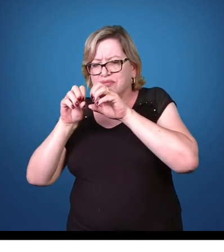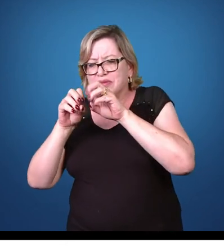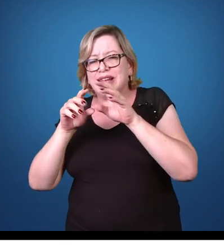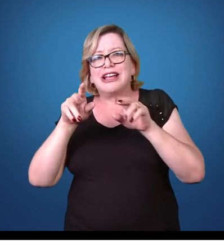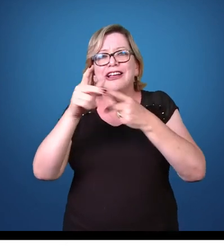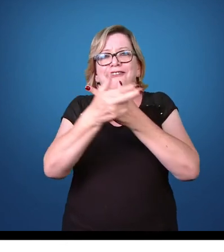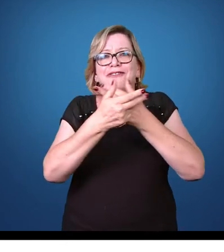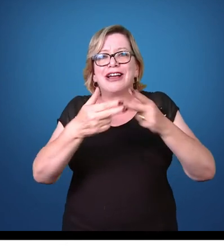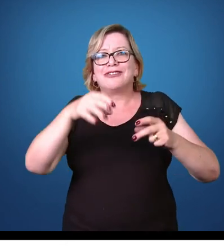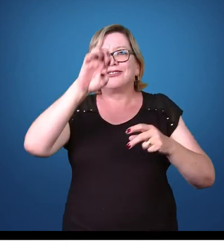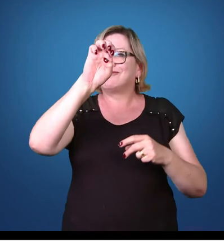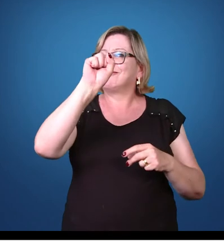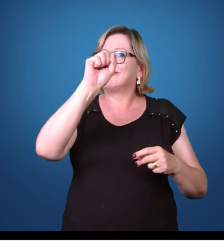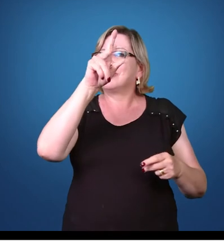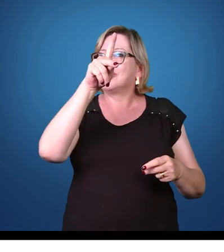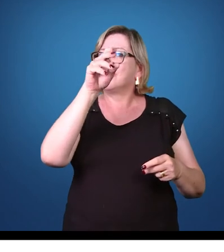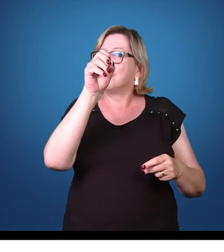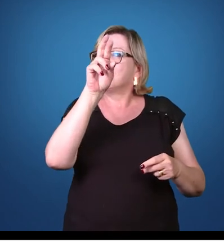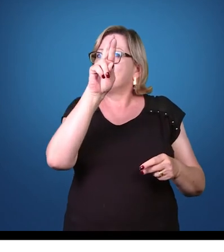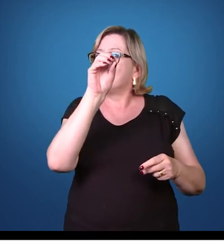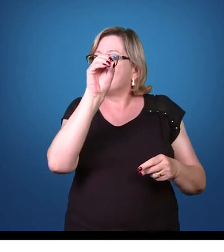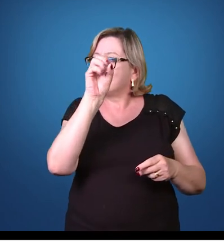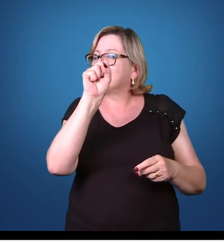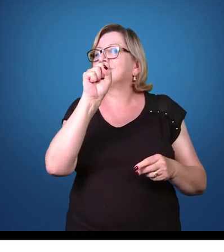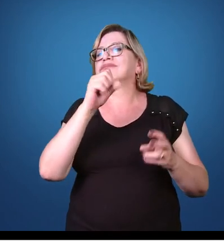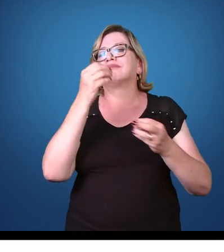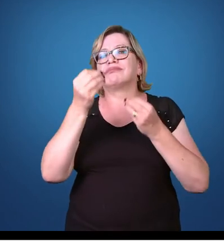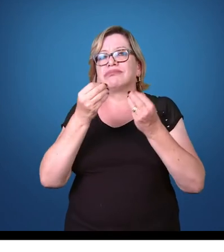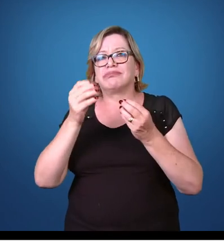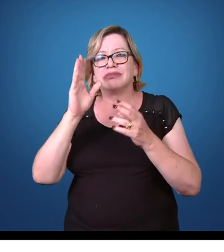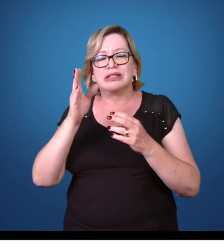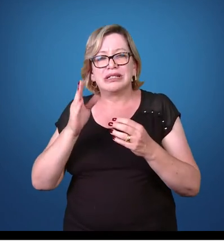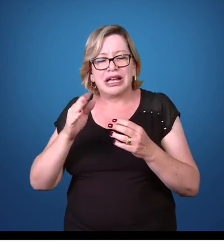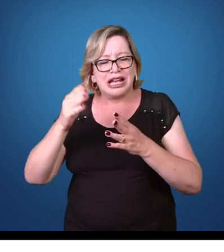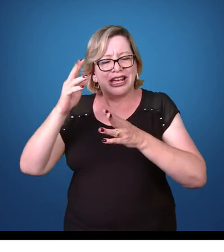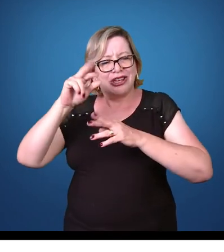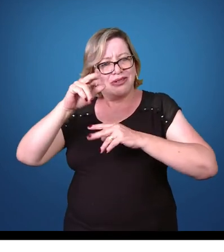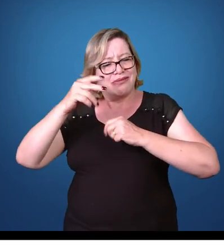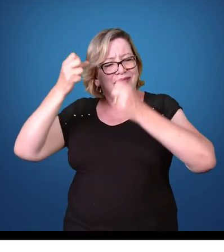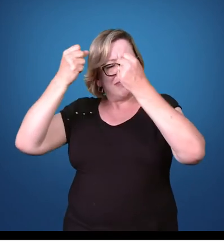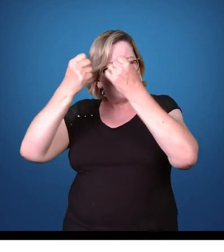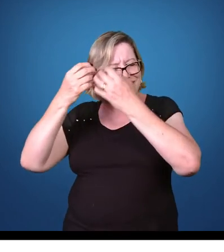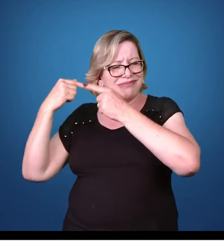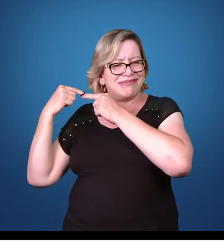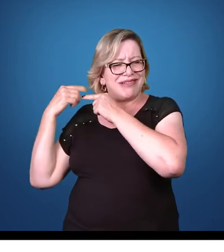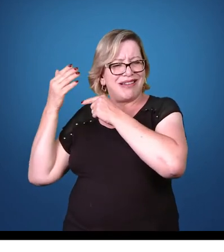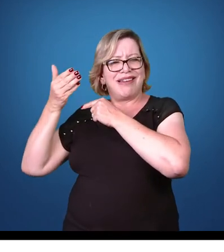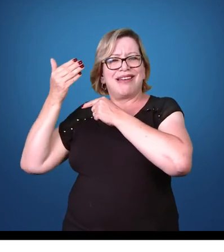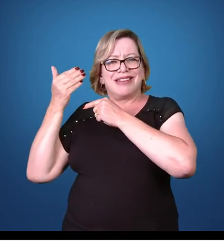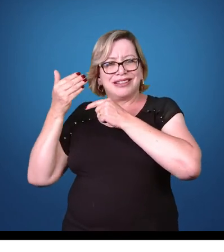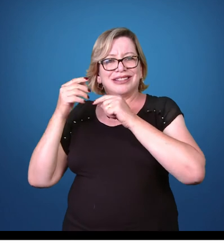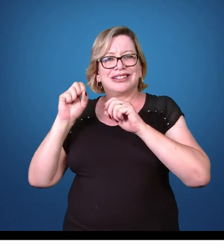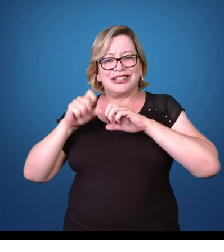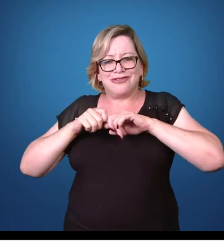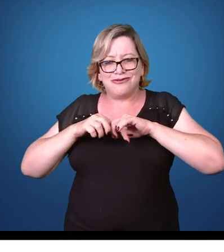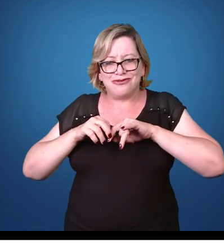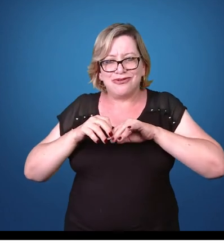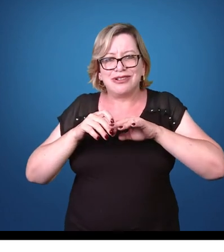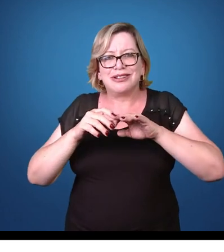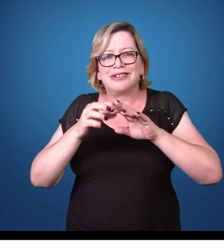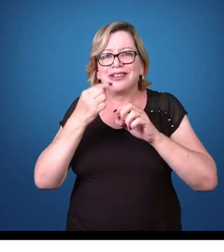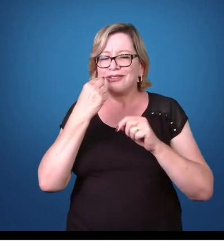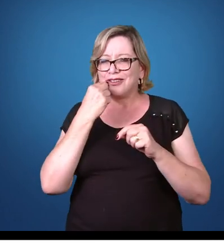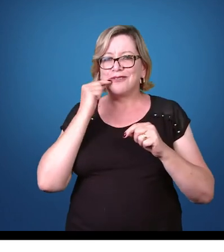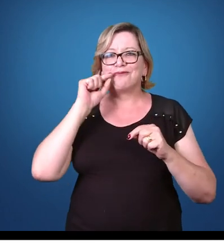esporozoítos e esses esporozoítos, como eu falado no início do ciclo, ele vai migrar para a